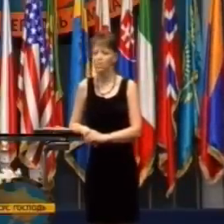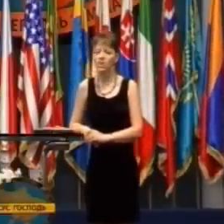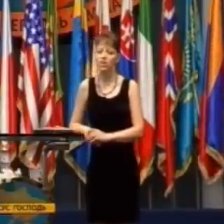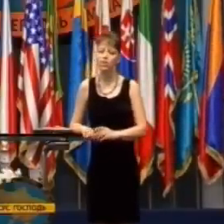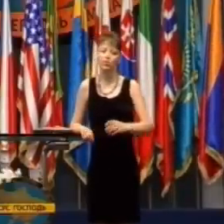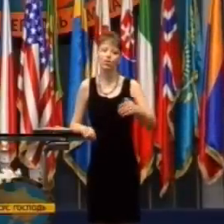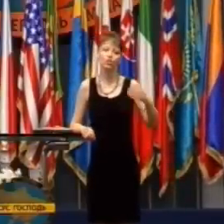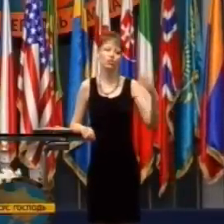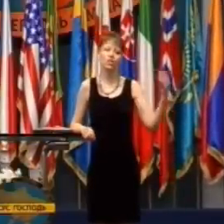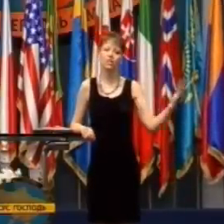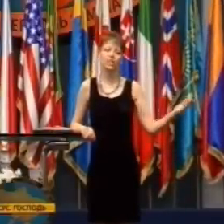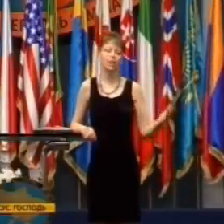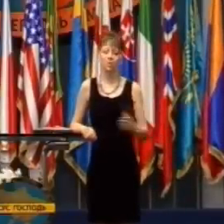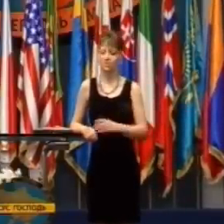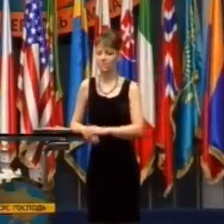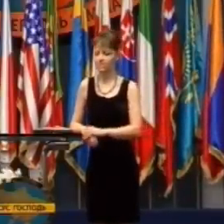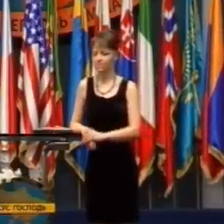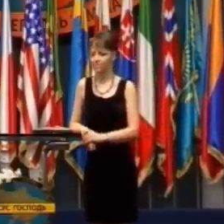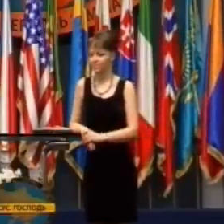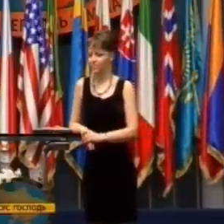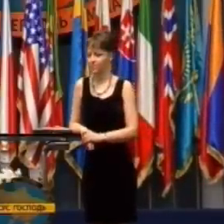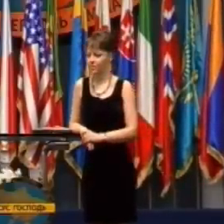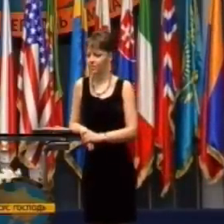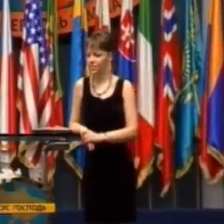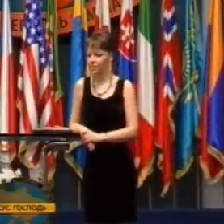Nepotrebuješ na to ani robiť reklamu.